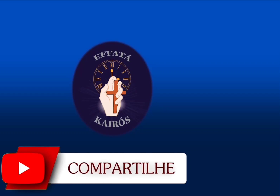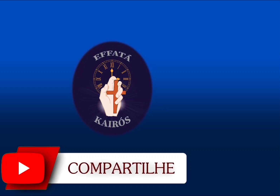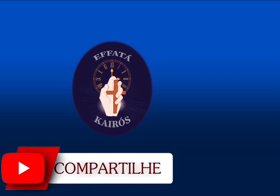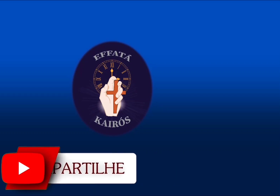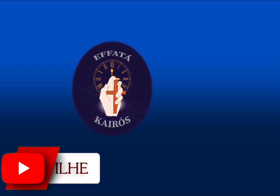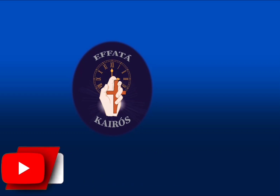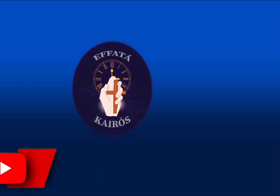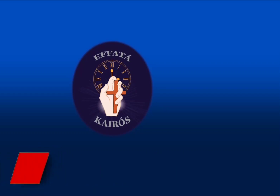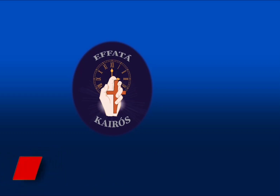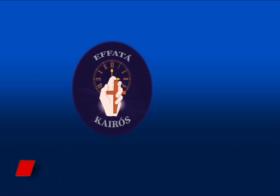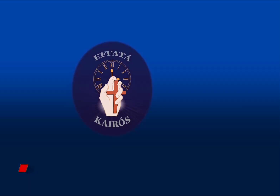Obrigado.